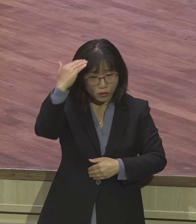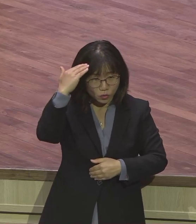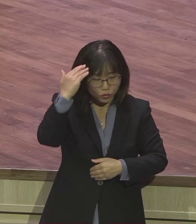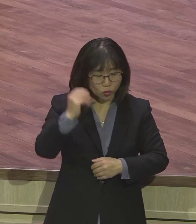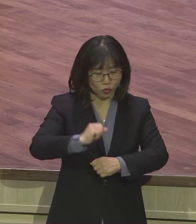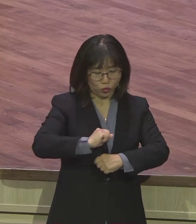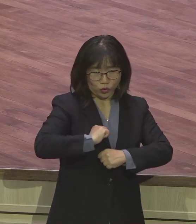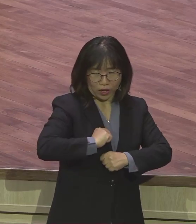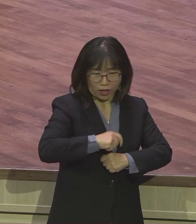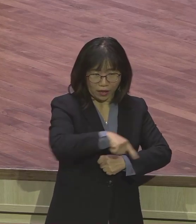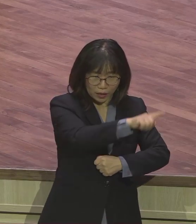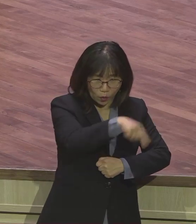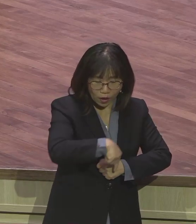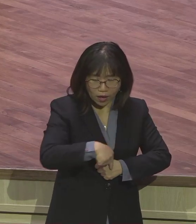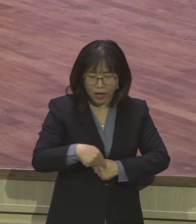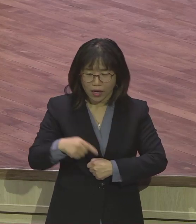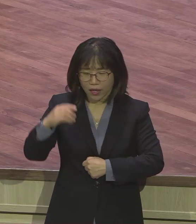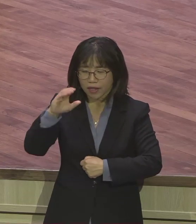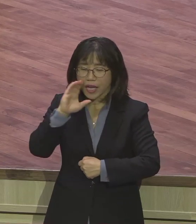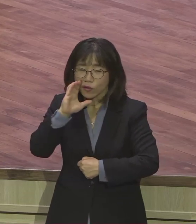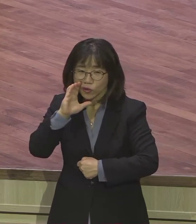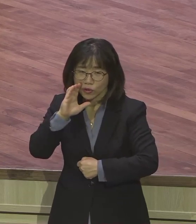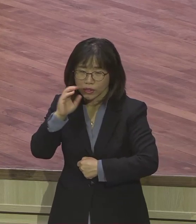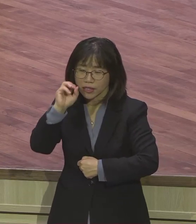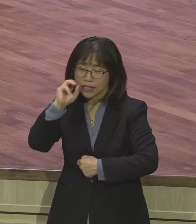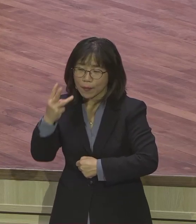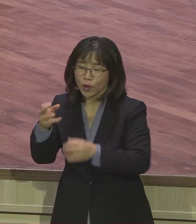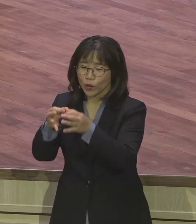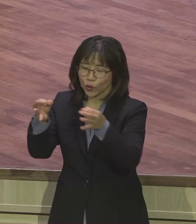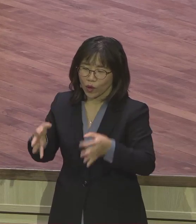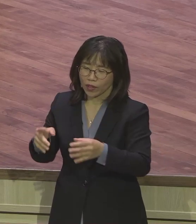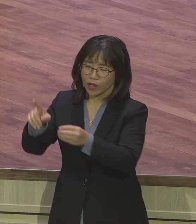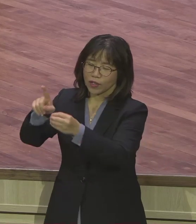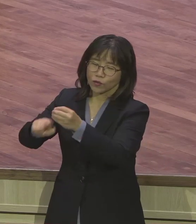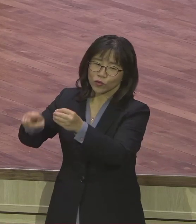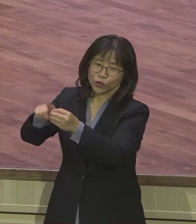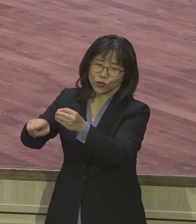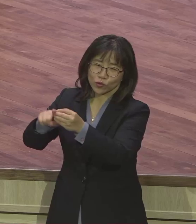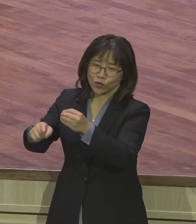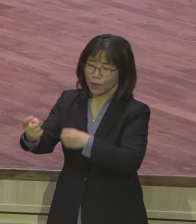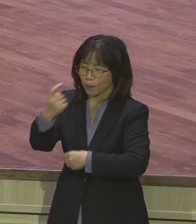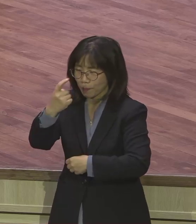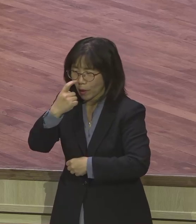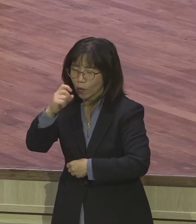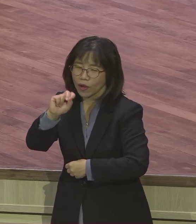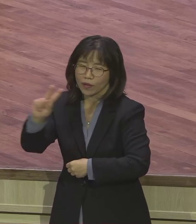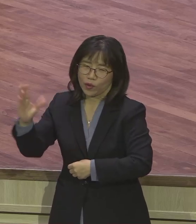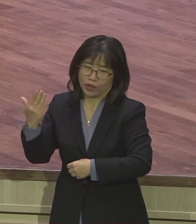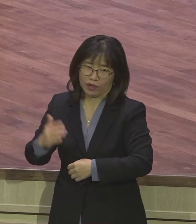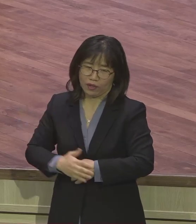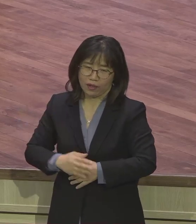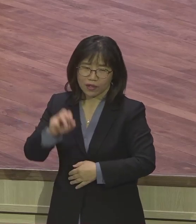누구나 다 그랬대요. 전부 다 우상 속에 중을 해야 돼요. 중을. 중을 3년 해야 되는.